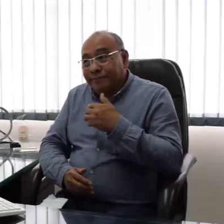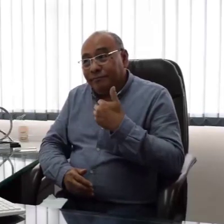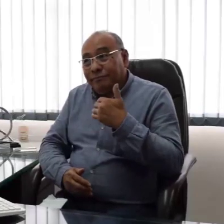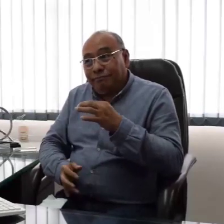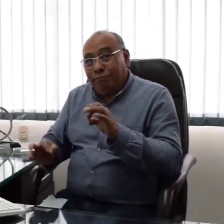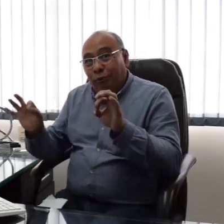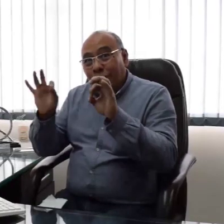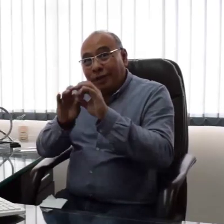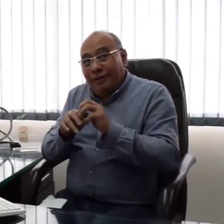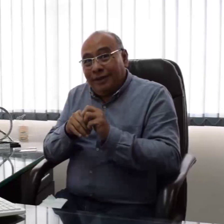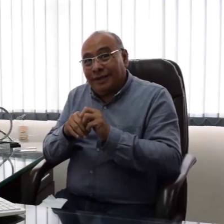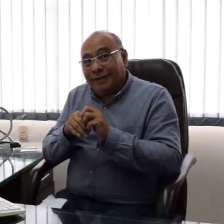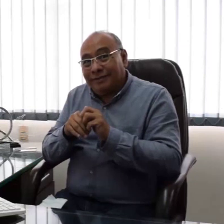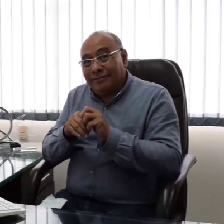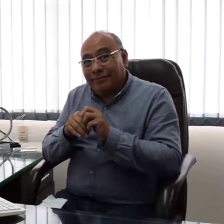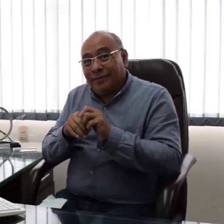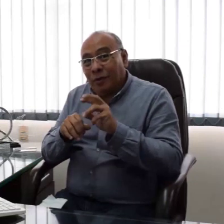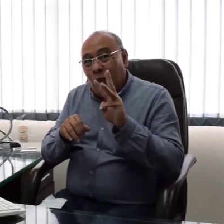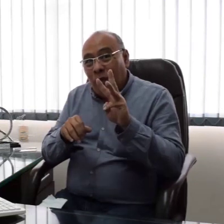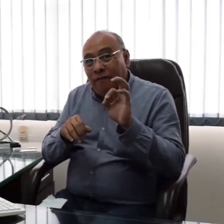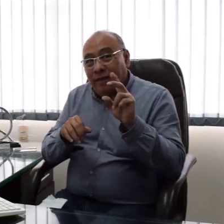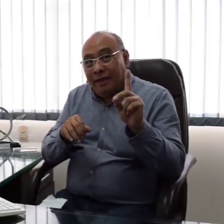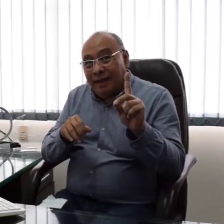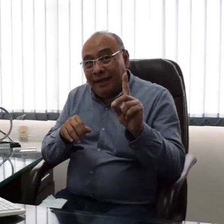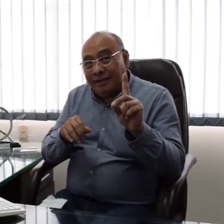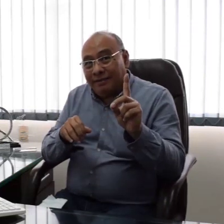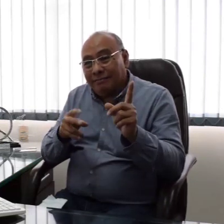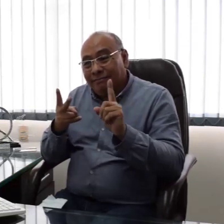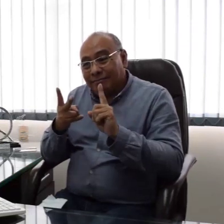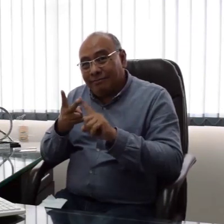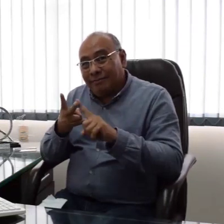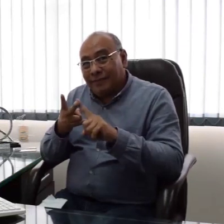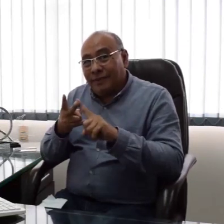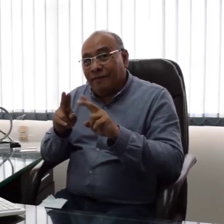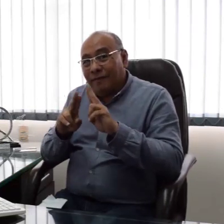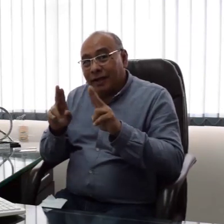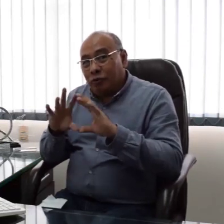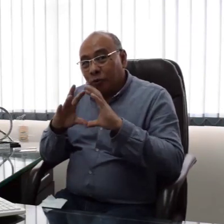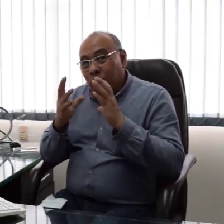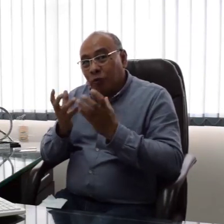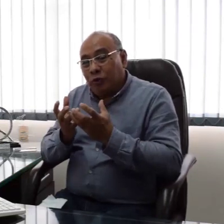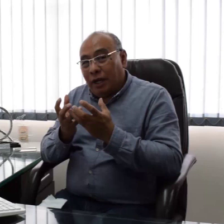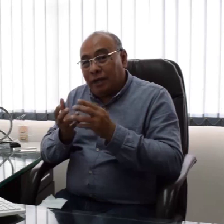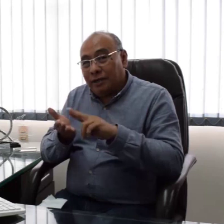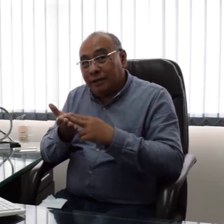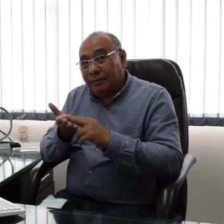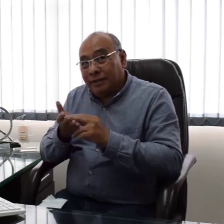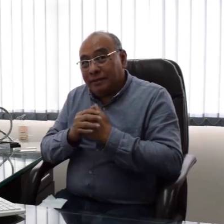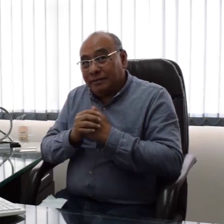¿Vieron estas importantes entidades? La WFD, Federación Mundial de Personas Sordas, y WASLI,